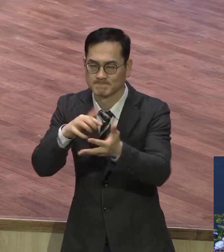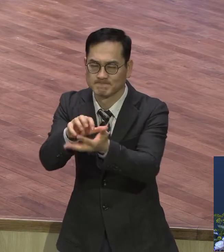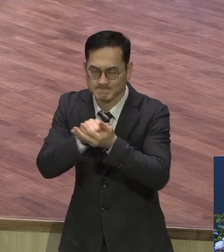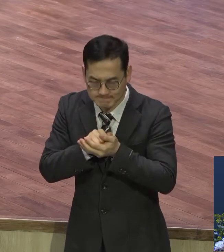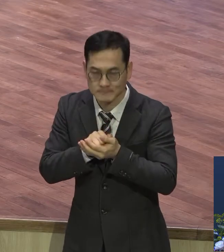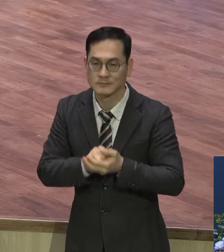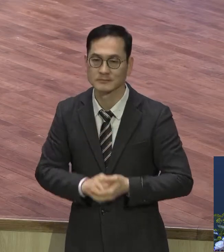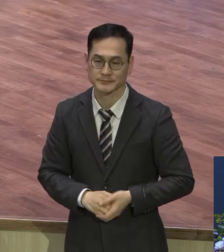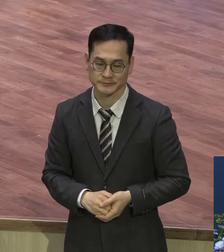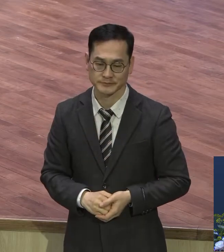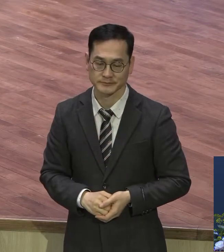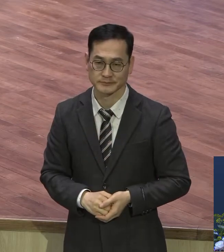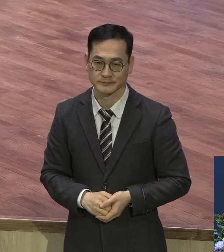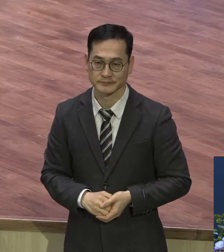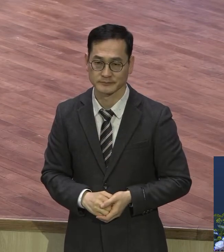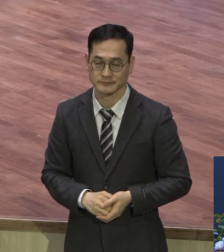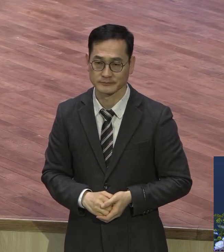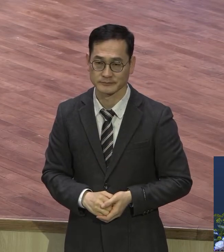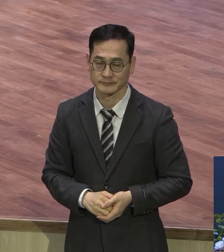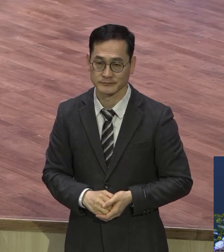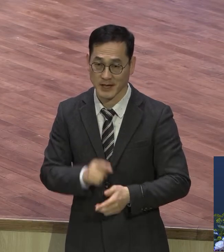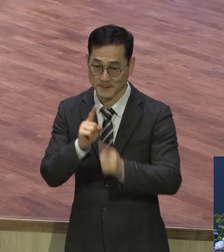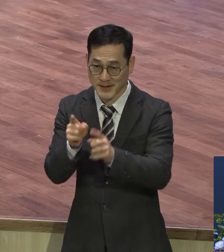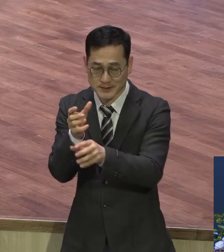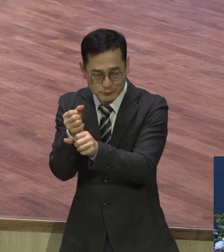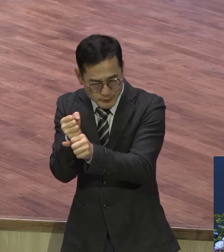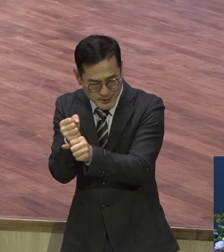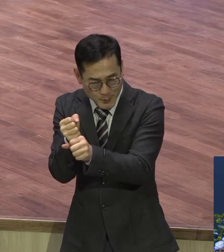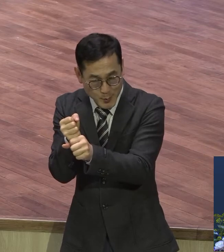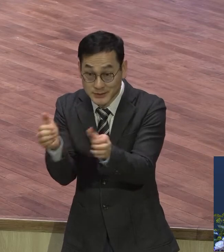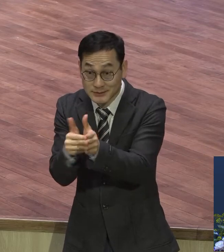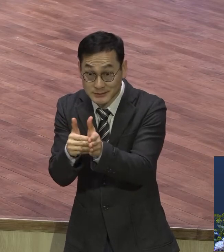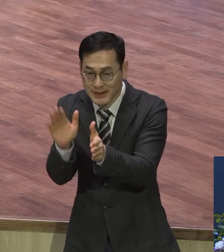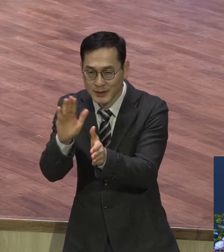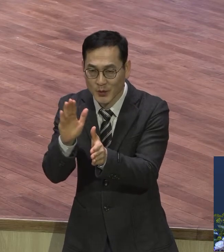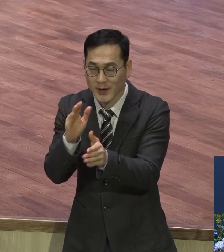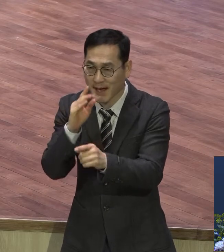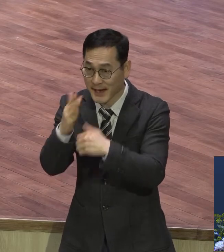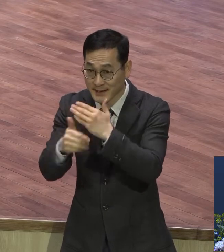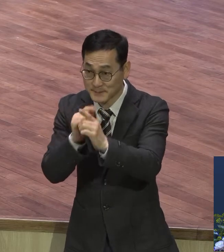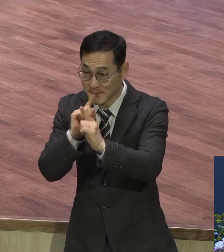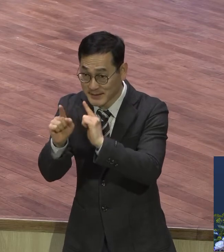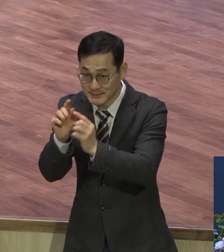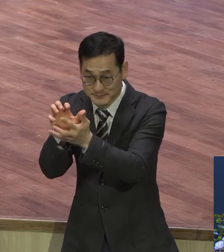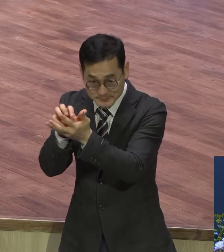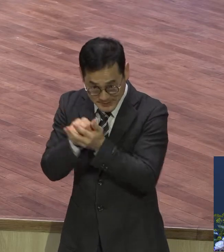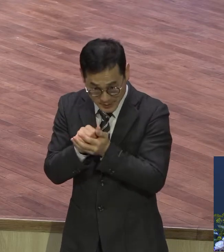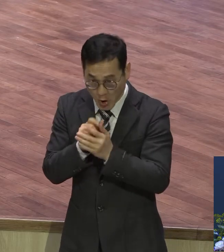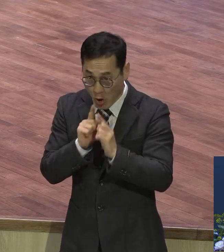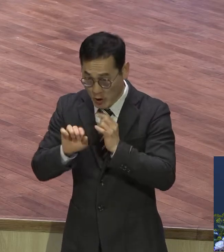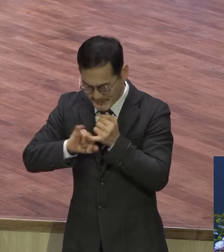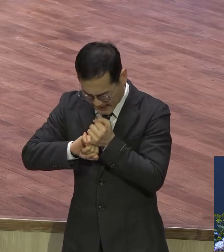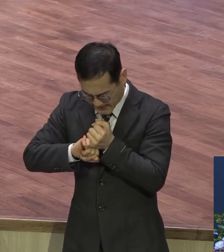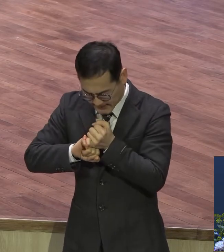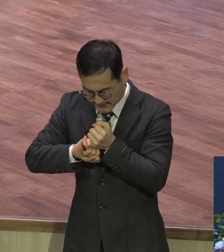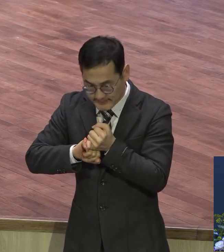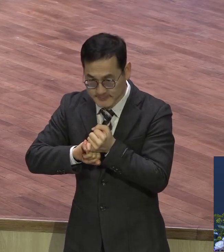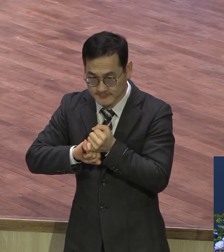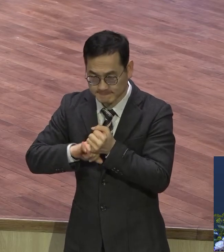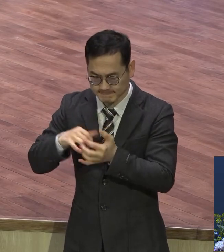붙잡고 끝나는 게 아닙니다. 예배의 성공이란 것은 하나님 말씀을 은약으로 잡고 그 말씀을 삶속에